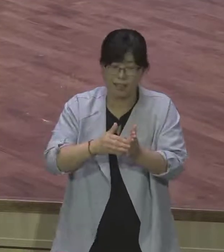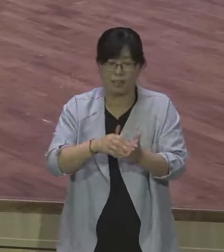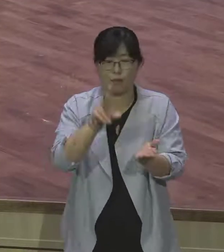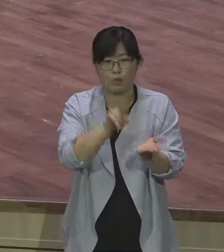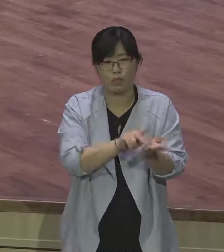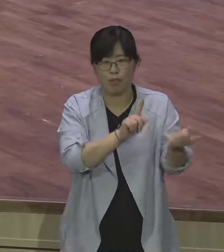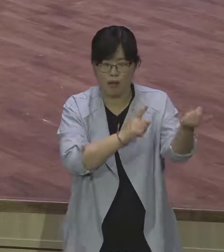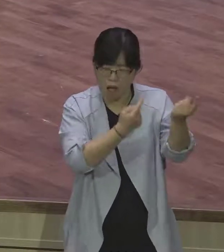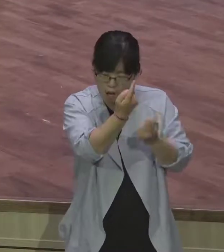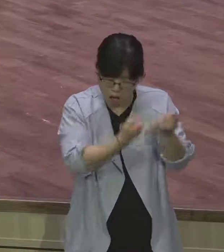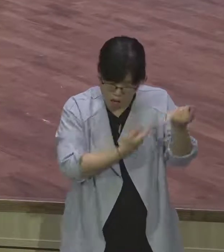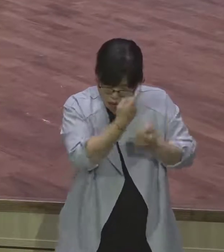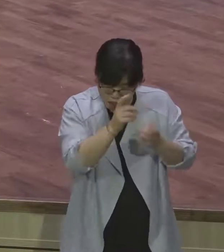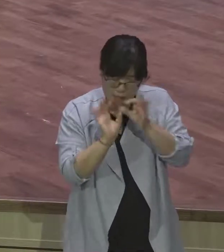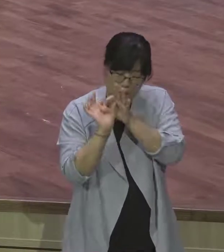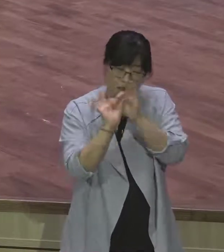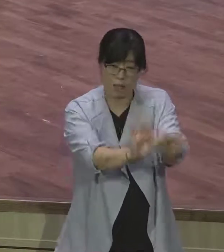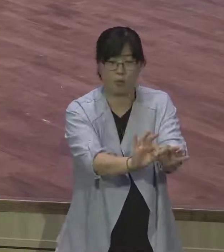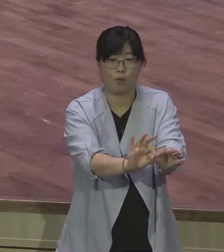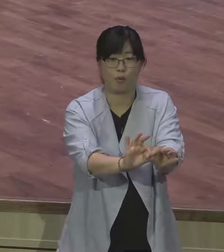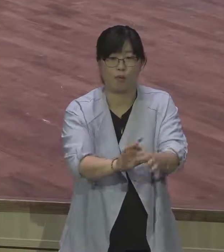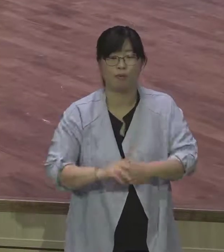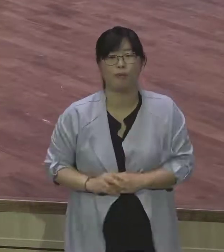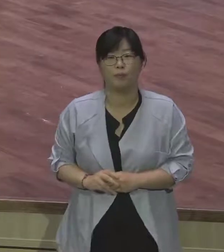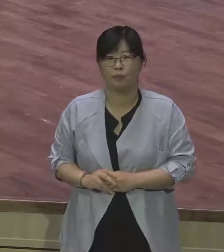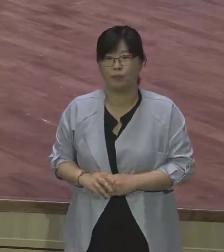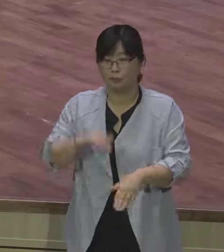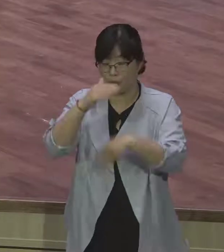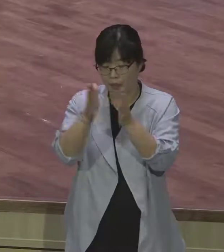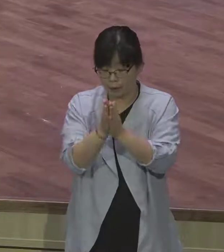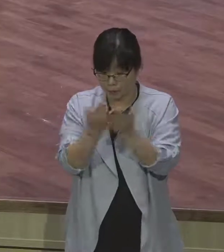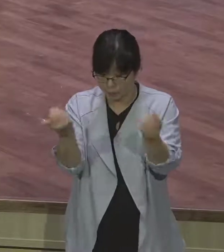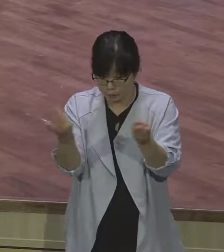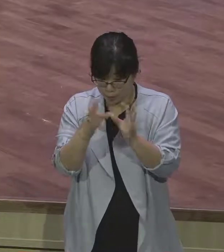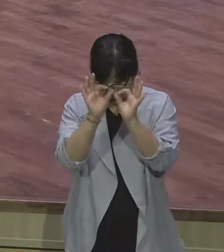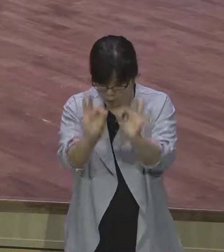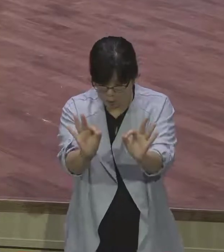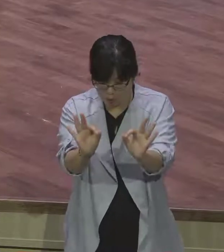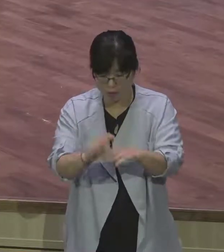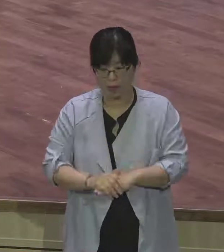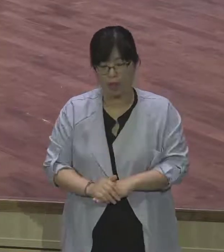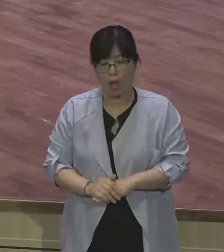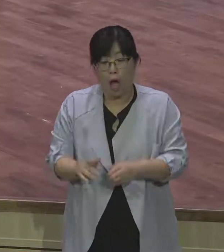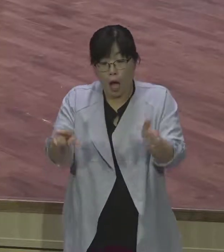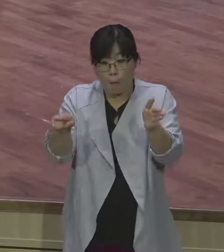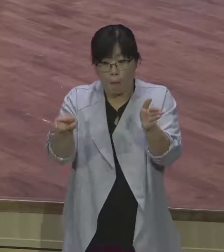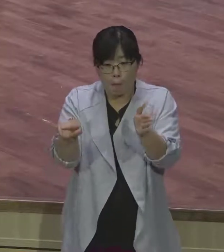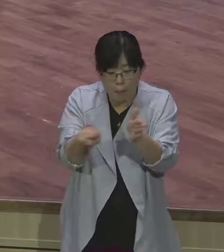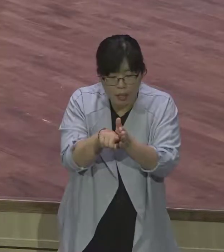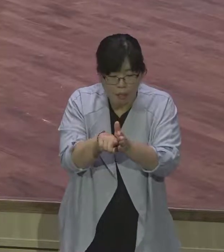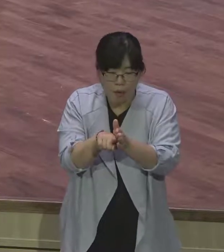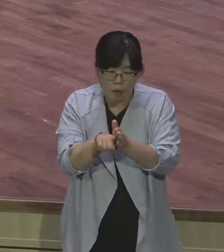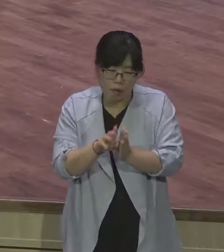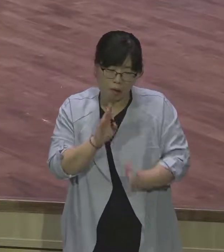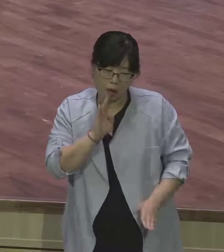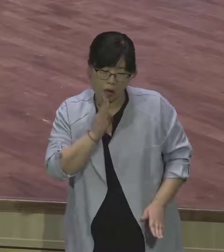신앙생활을요 확실하게 해야 됩니다 하려고 그러면 교회 낭비부터 믿는지 안